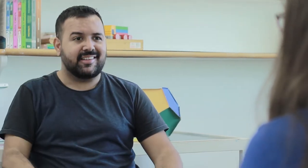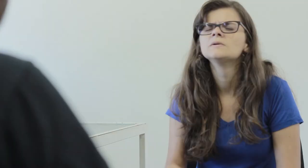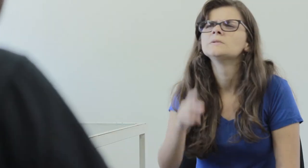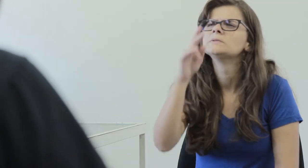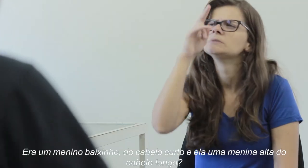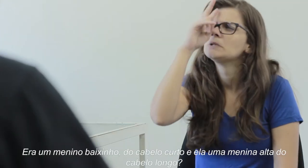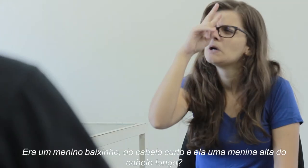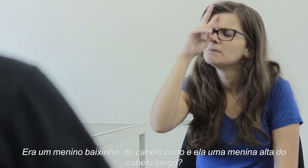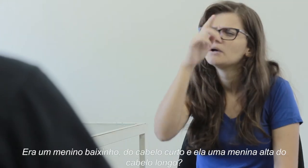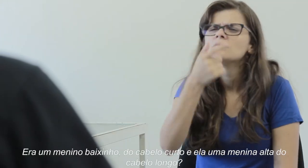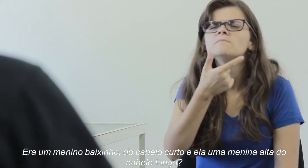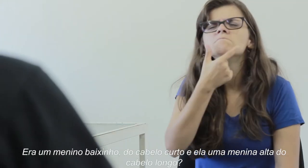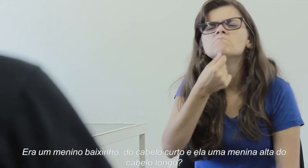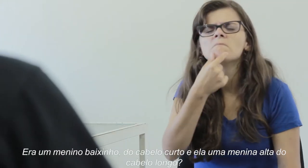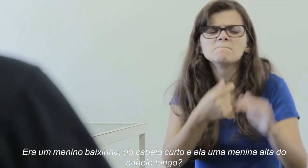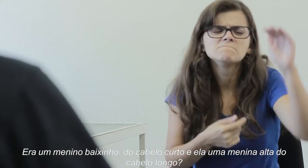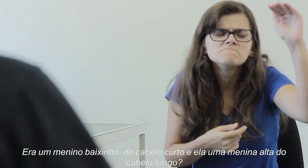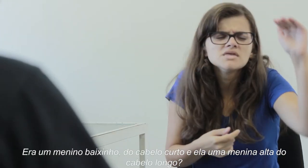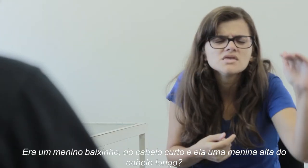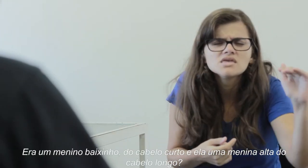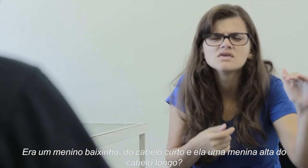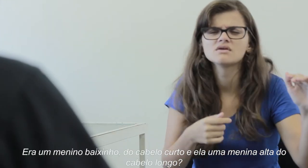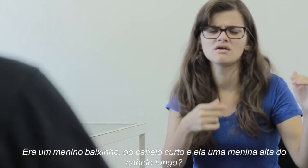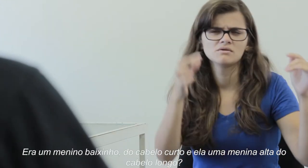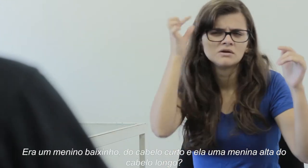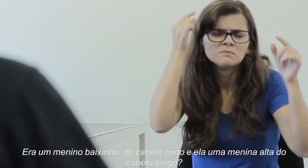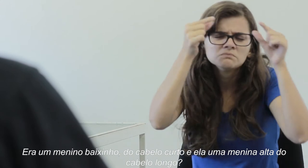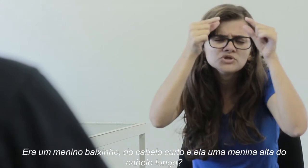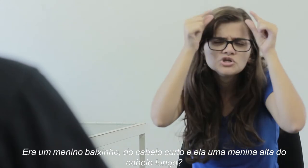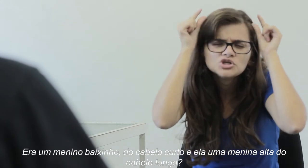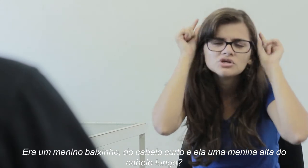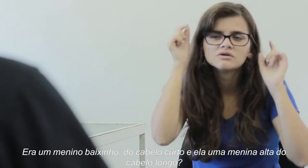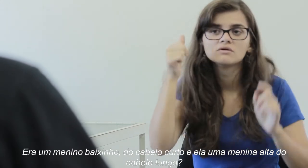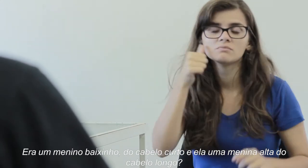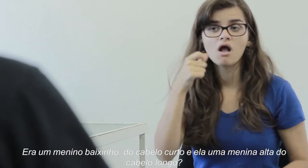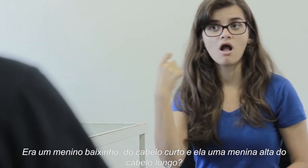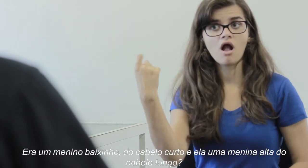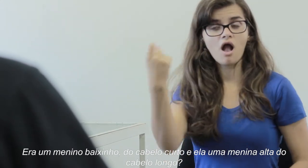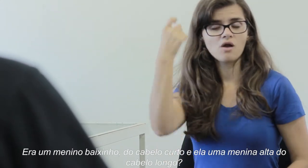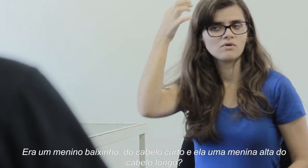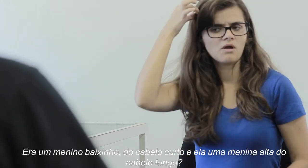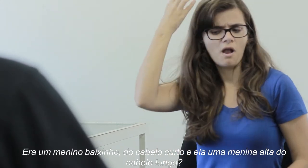Era um menino baixinho, de cabelo curto e uma menina alta, de cabelo longo?